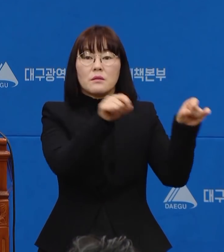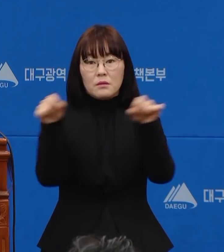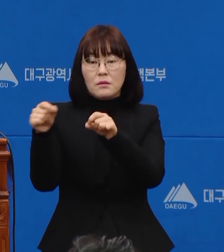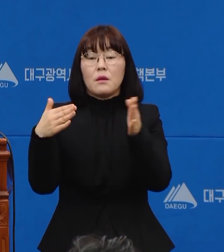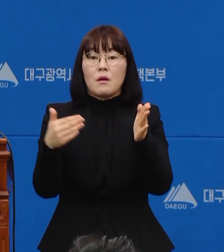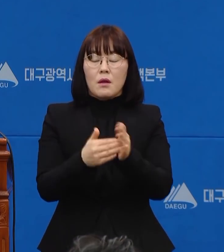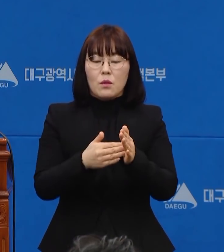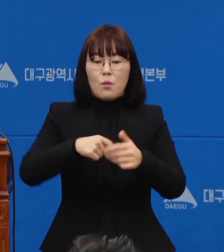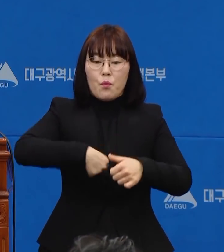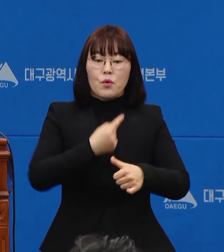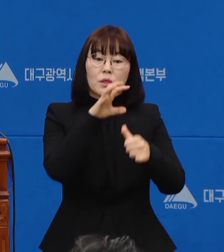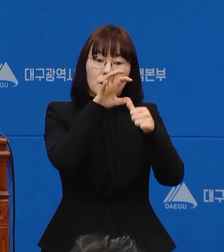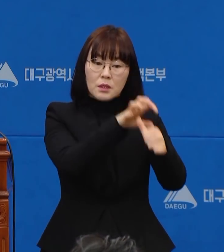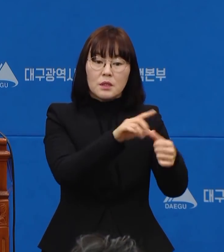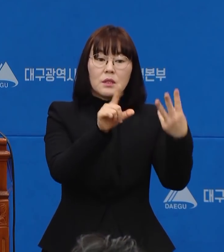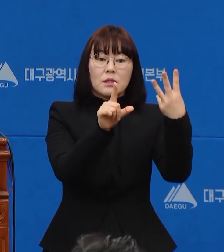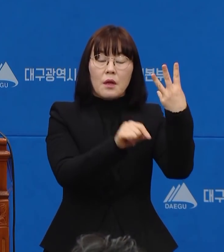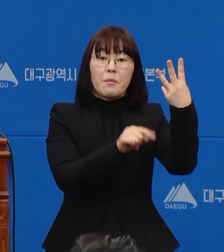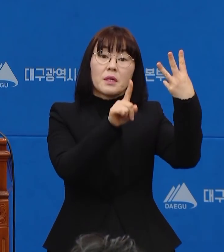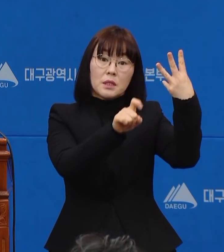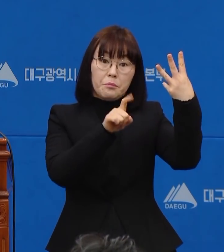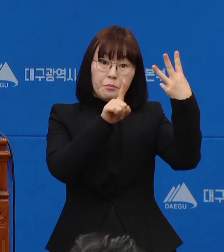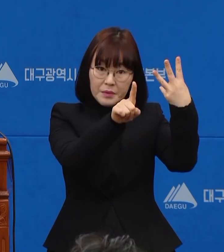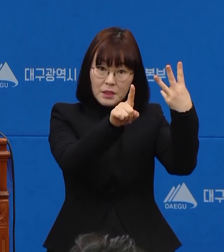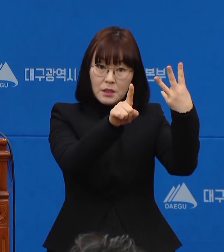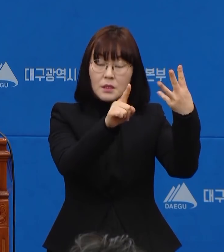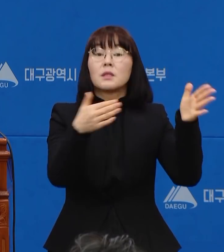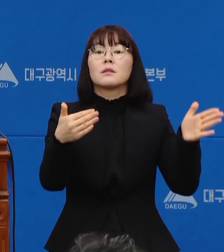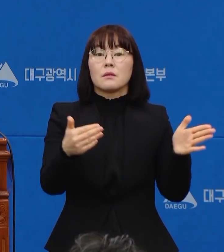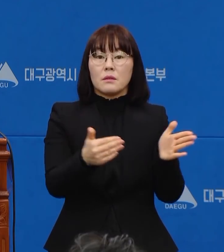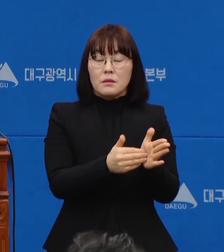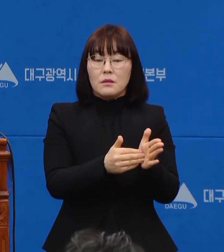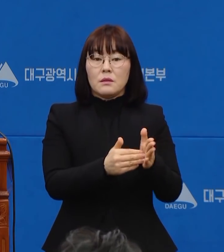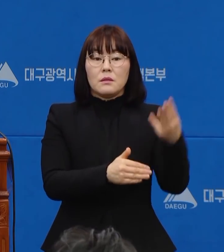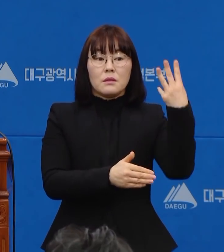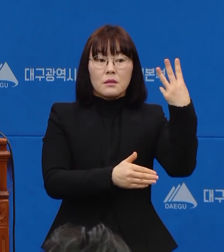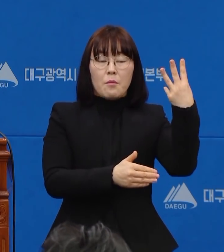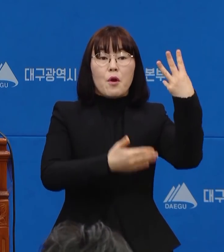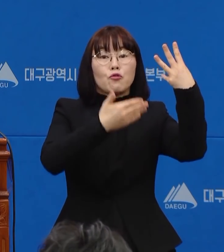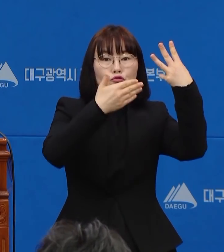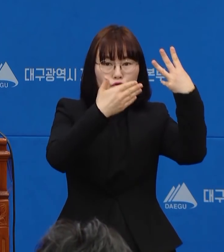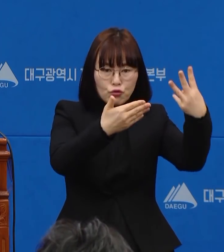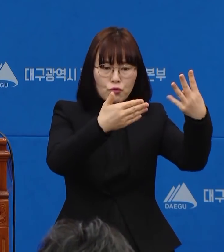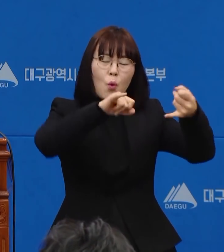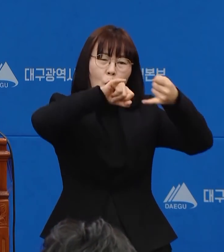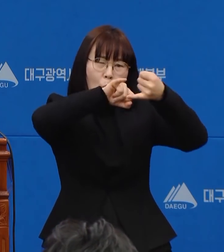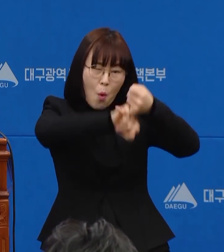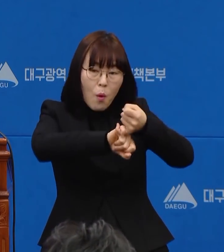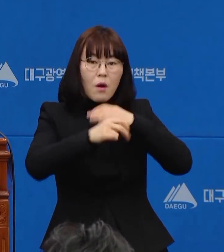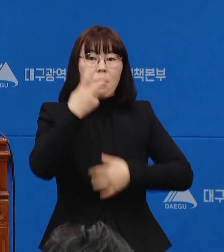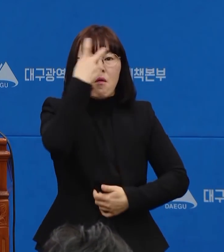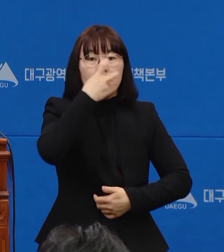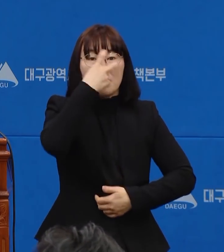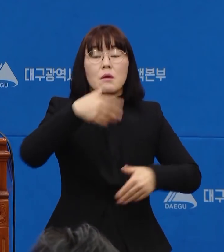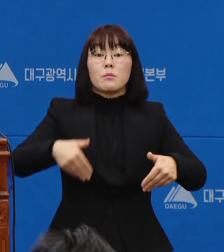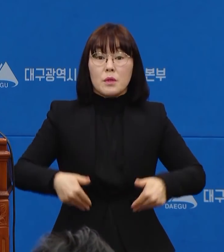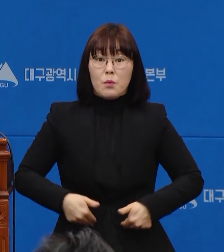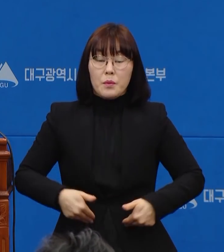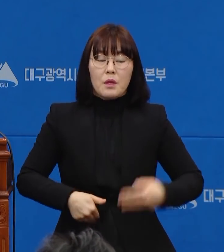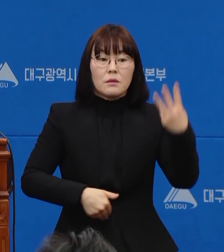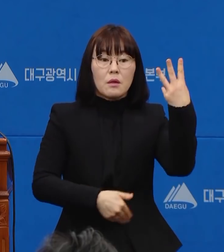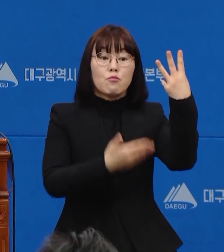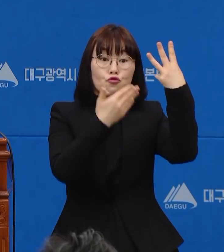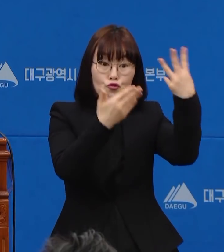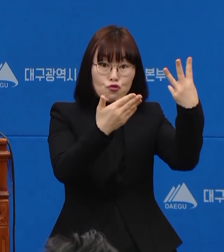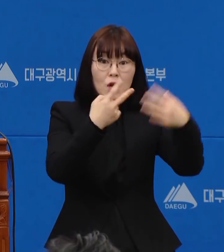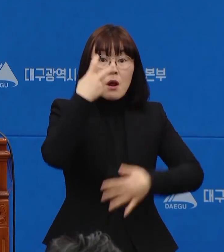자가격리 기간이 3월 11일까지임을 감안하면 3월 9일까지는 반드시 검사를 받아야 합니다. 3월